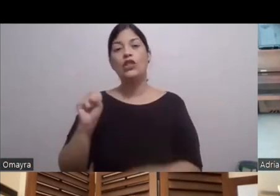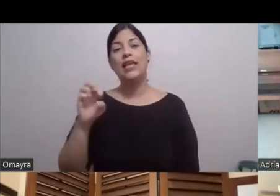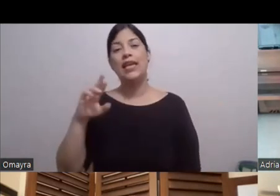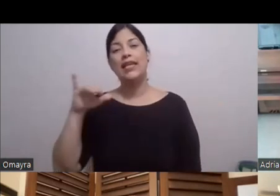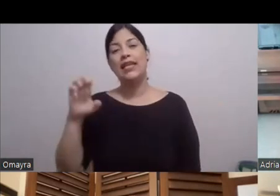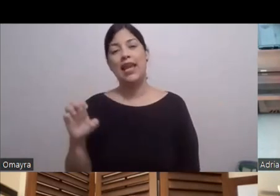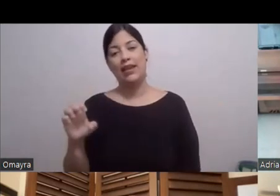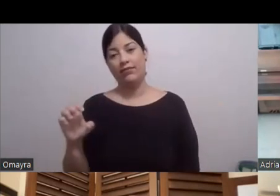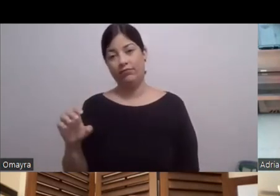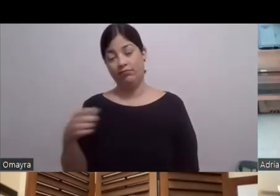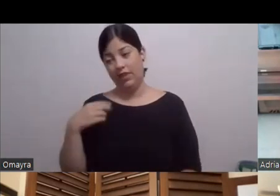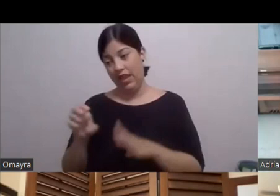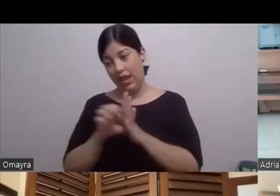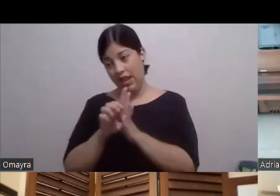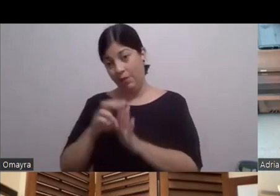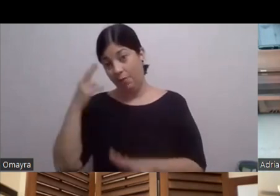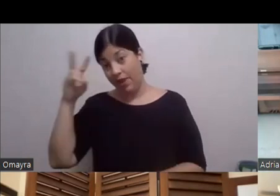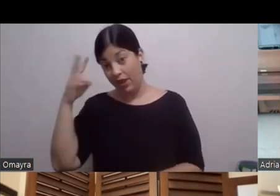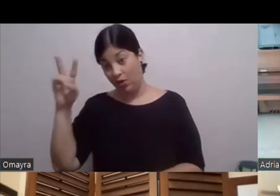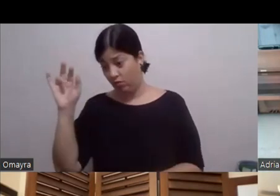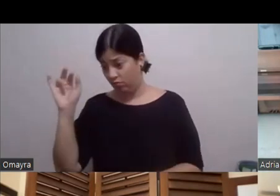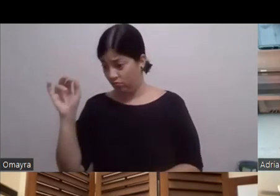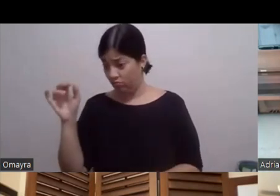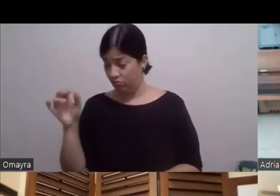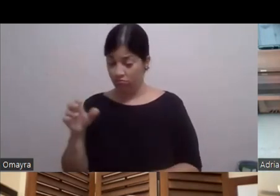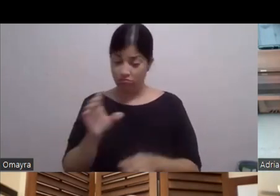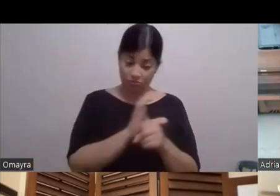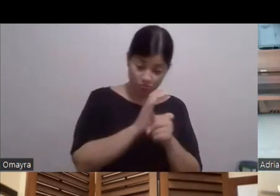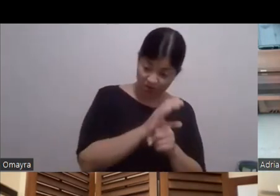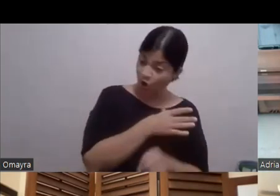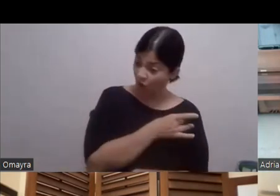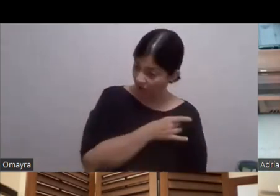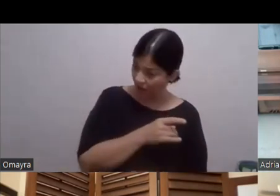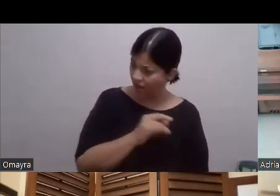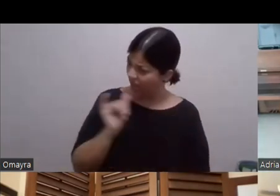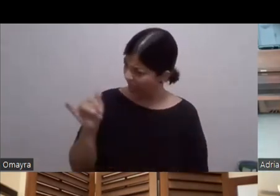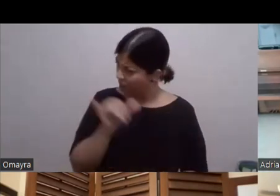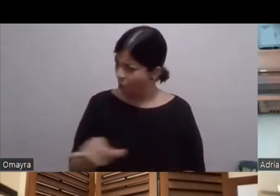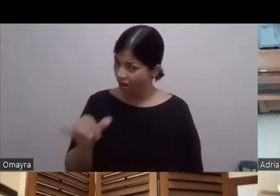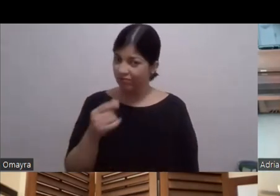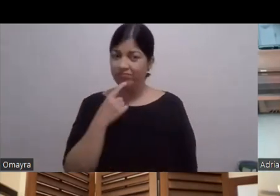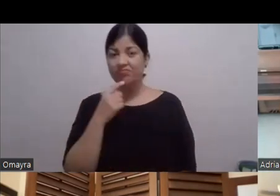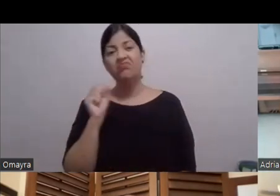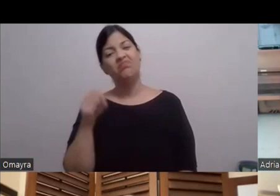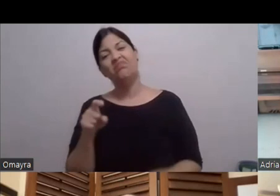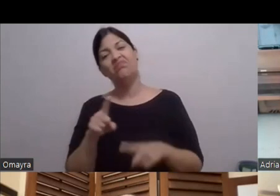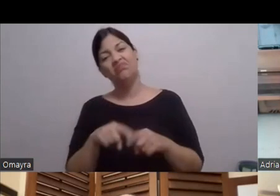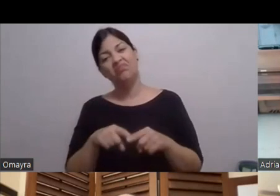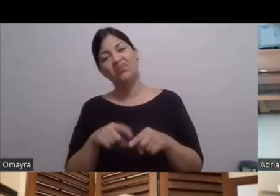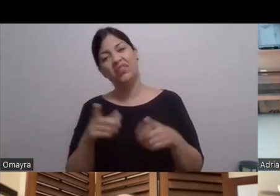O las novelas ¿Es igual? Sí, igual Porque es por locación Oh Tienen una locación De una casa